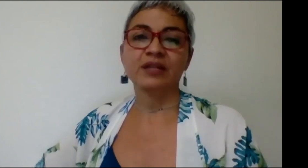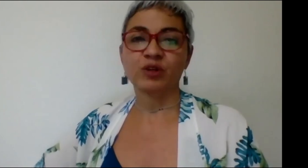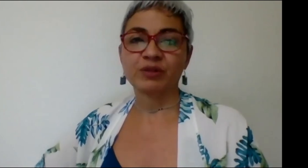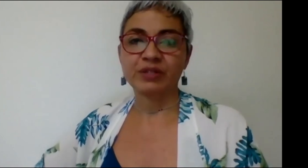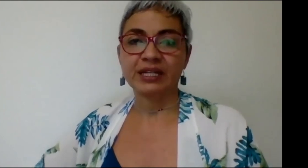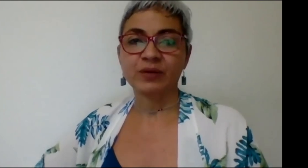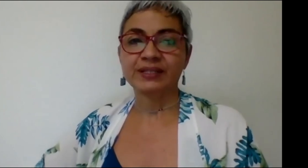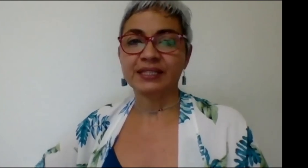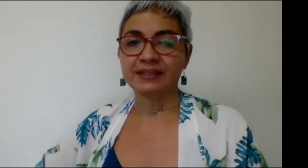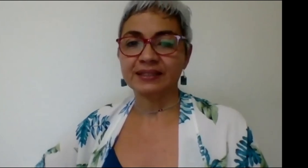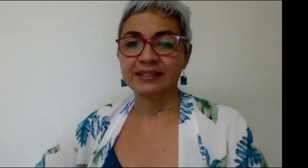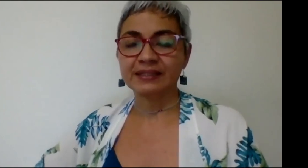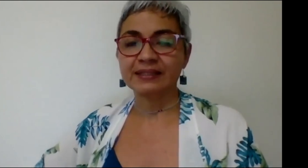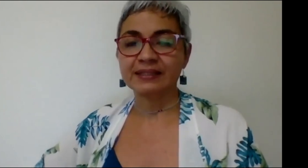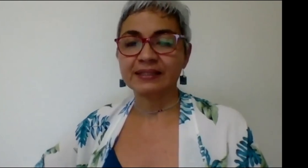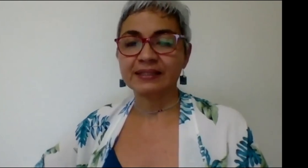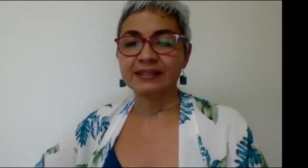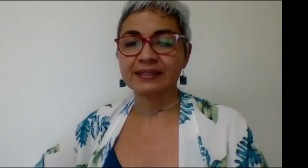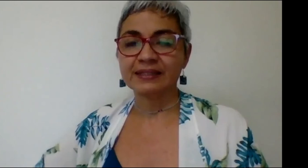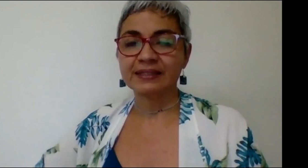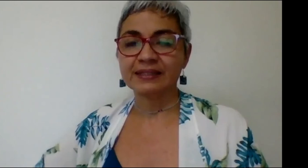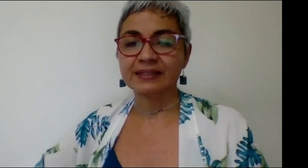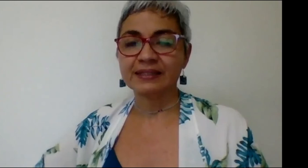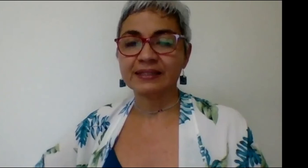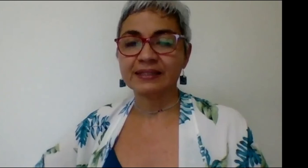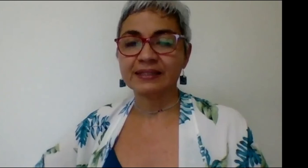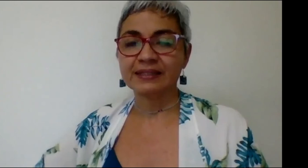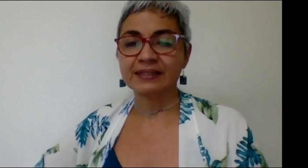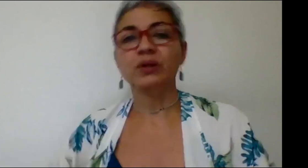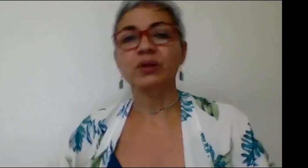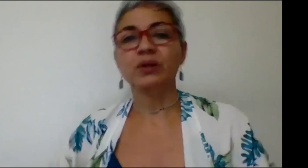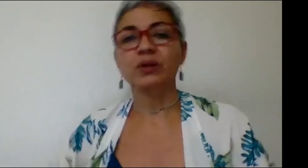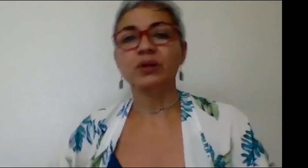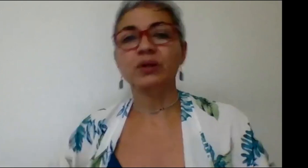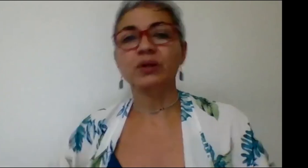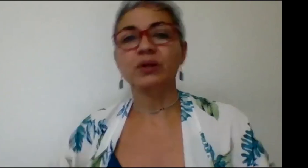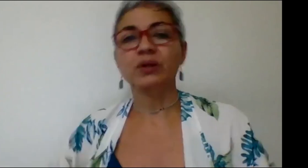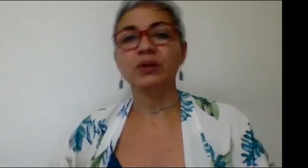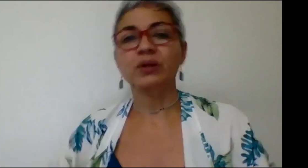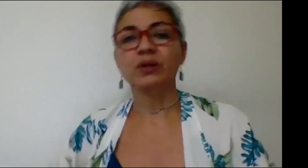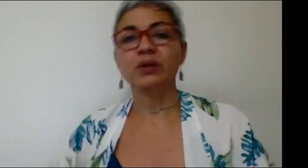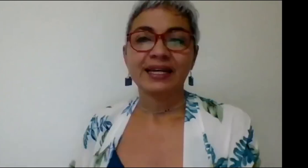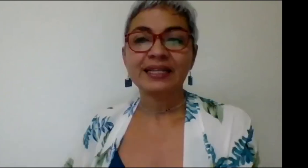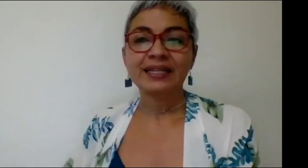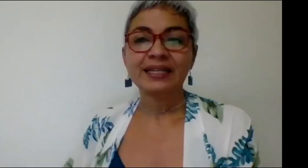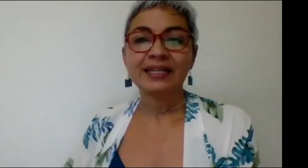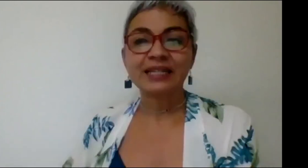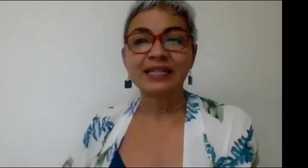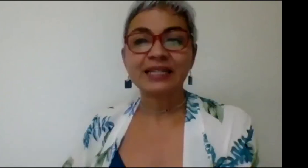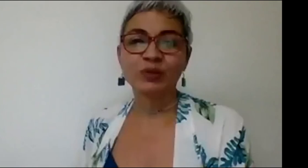información en lengua de señas y es necesario que llegue tanto el audio como la información visual generalmente la plataforma de Zoom nos